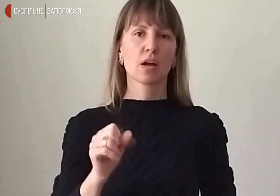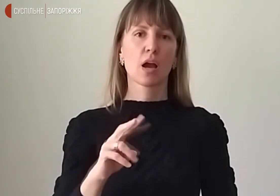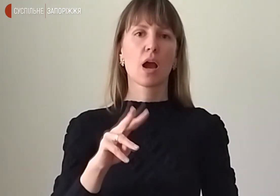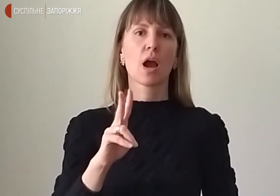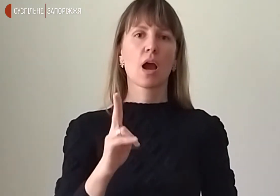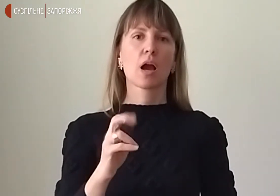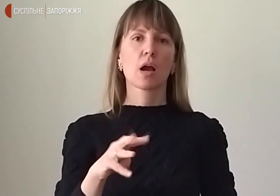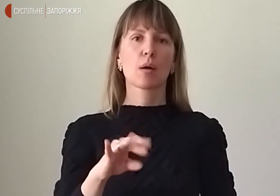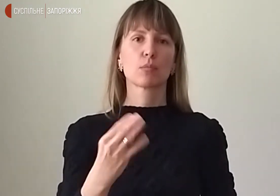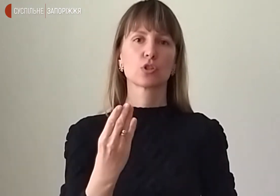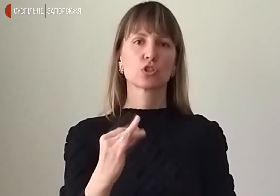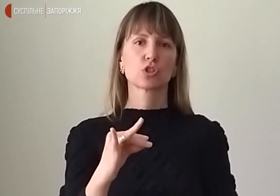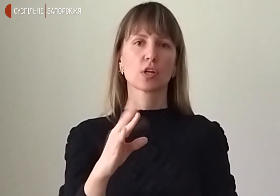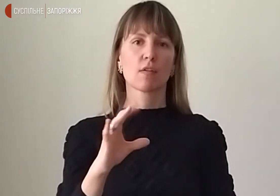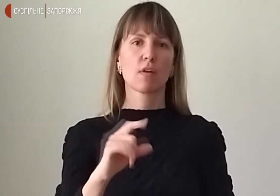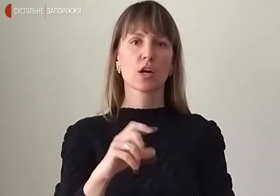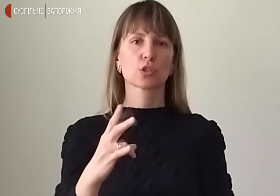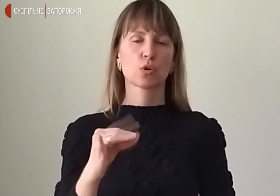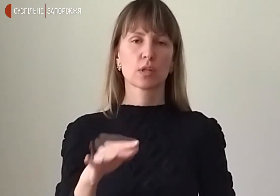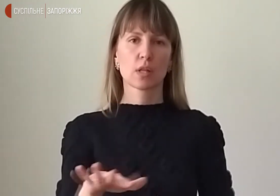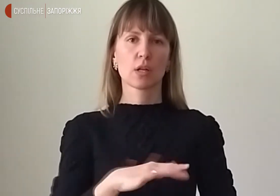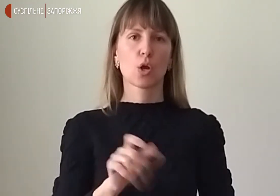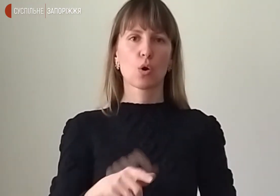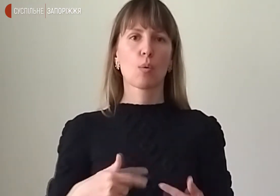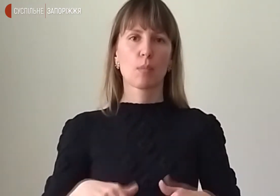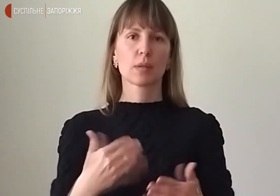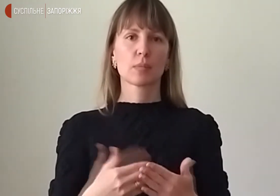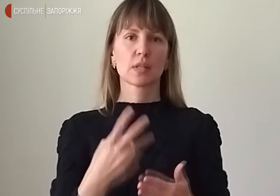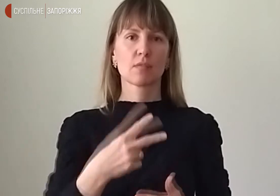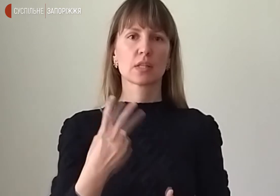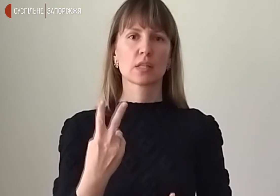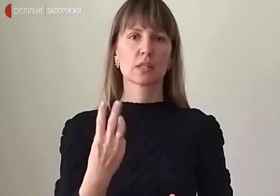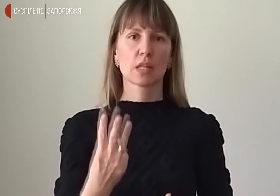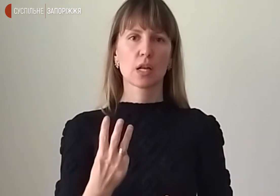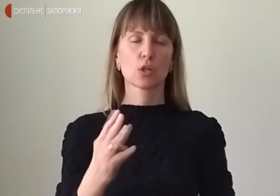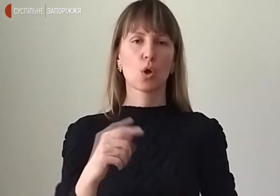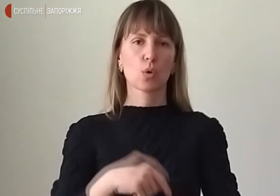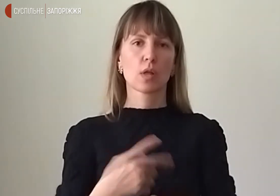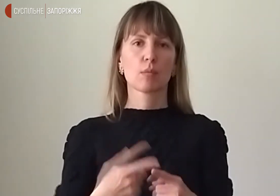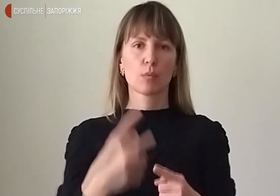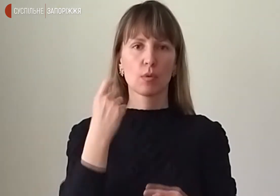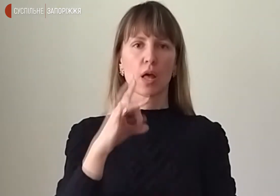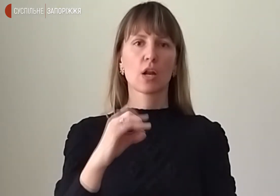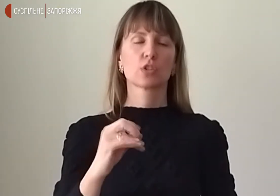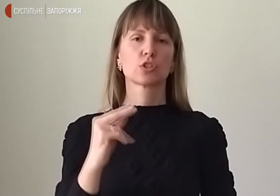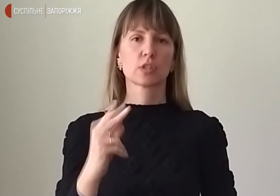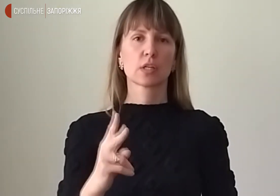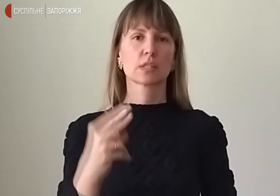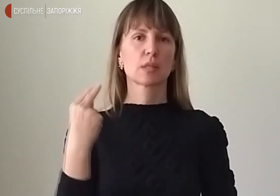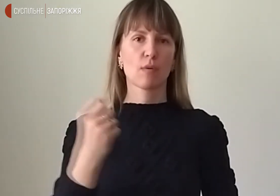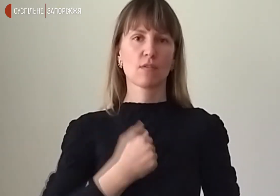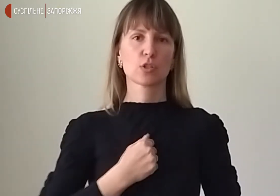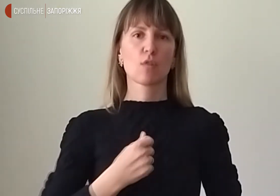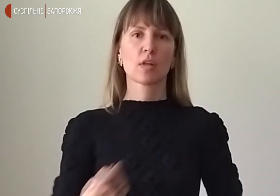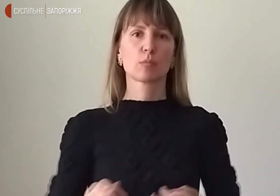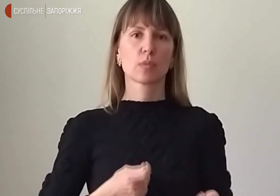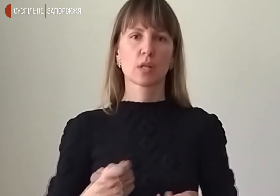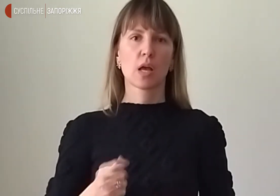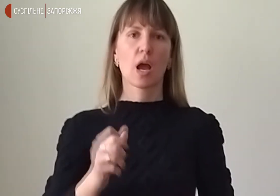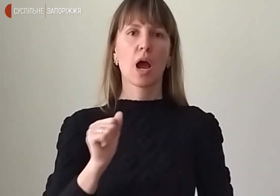громади вчора 13 березня близько 23 година. Про це повідомив речник Запорізького обласного військового адміністрації Іван Ареф